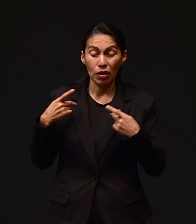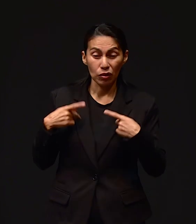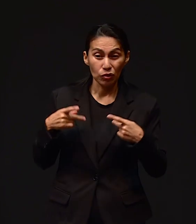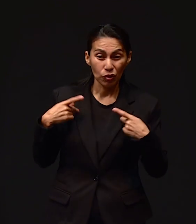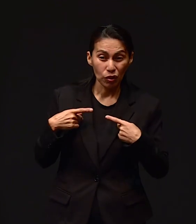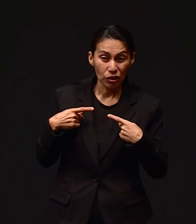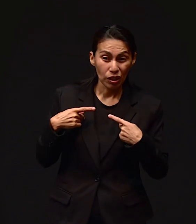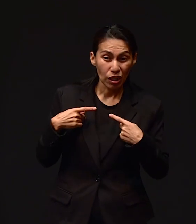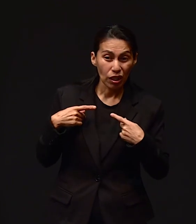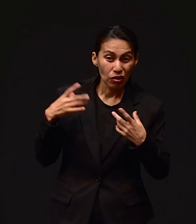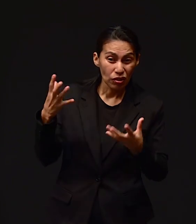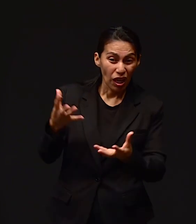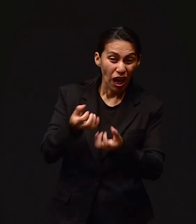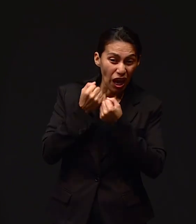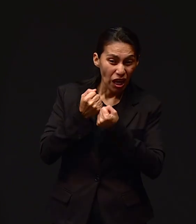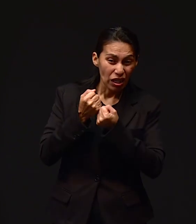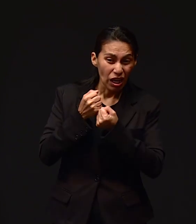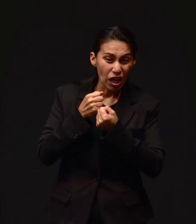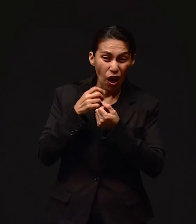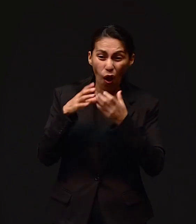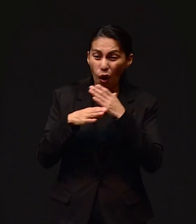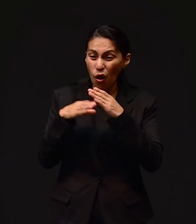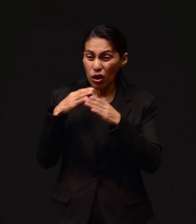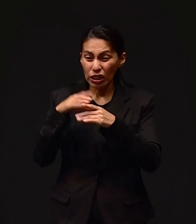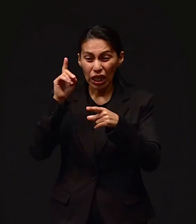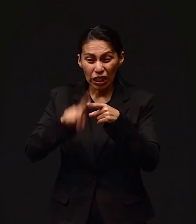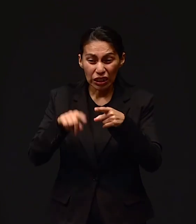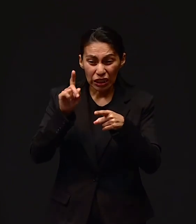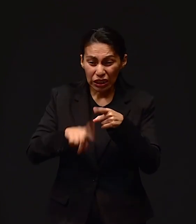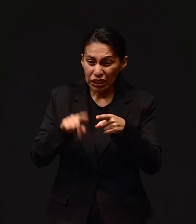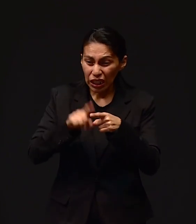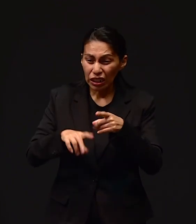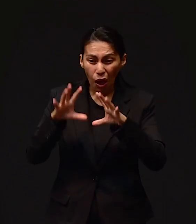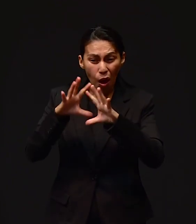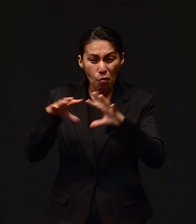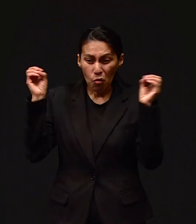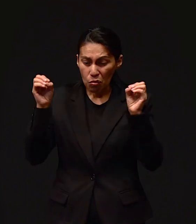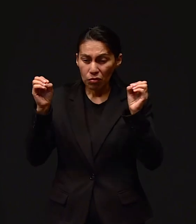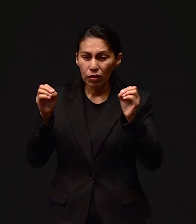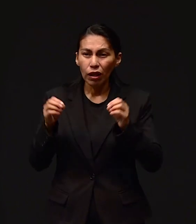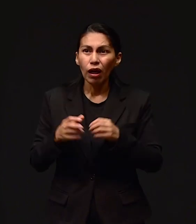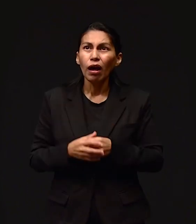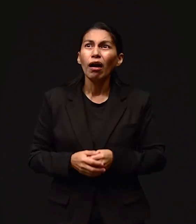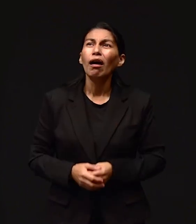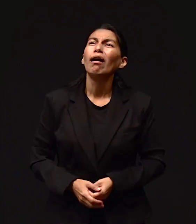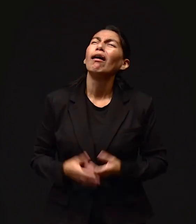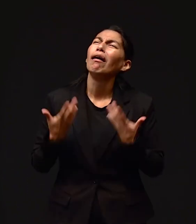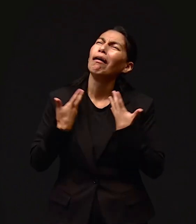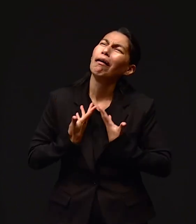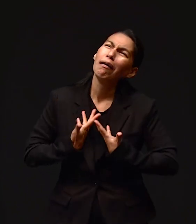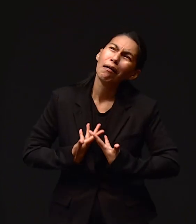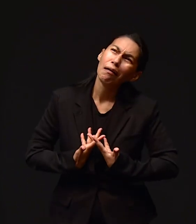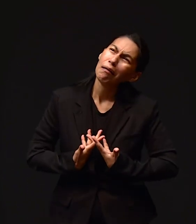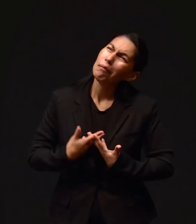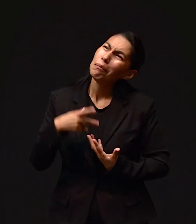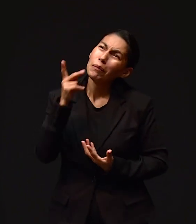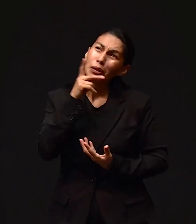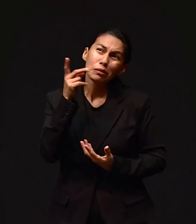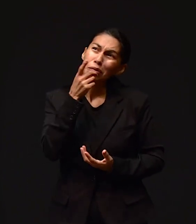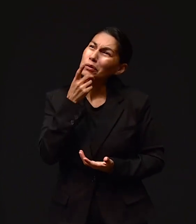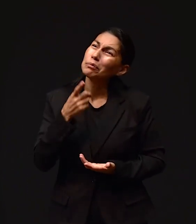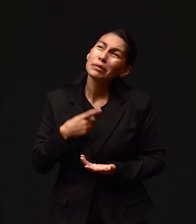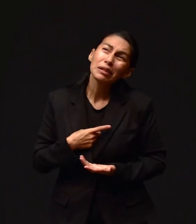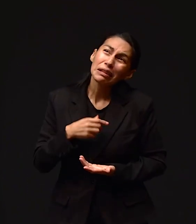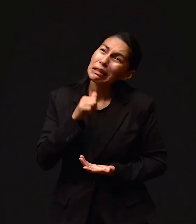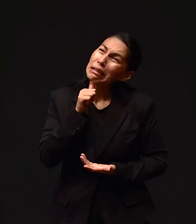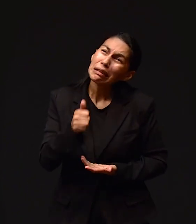persiguen y de un ratito así lo desmantela. Ay, no me diga eso, pastor, le dije, no me diga eso. Y yo quedé